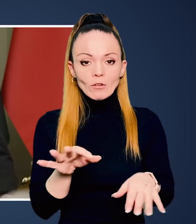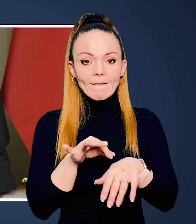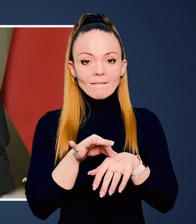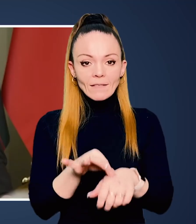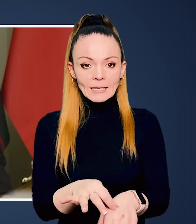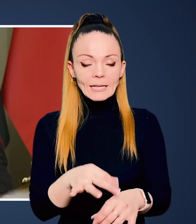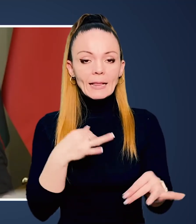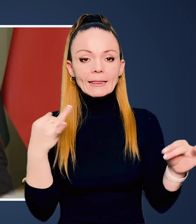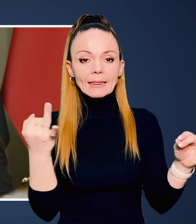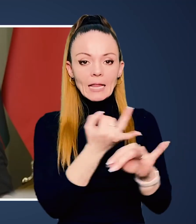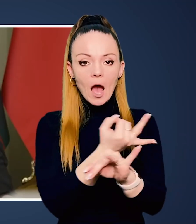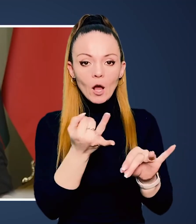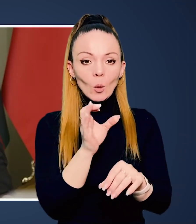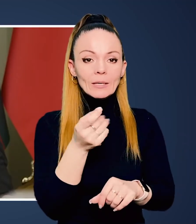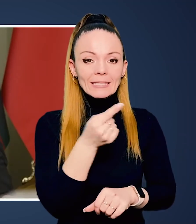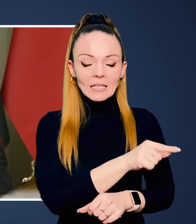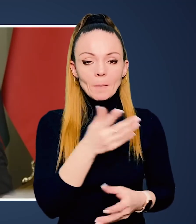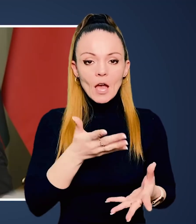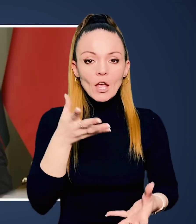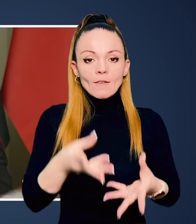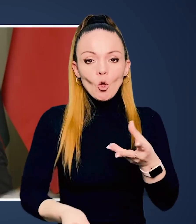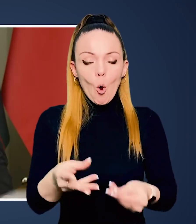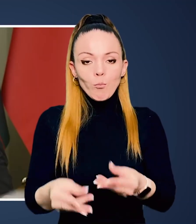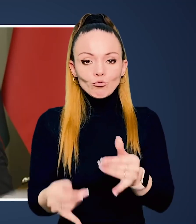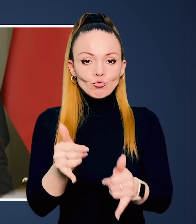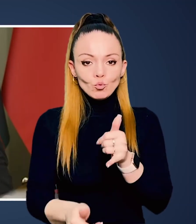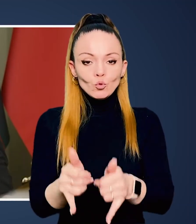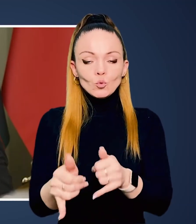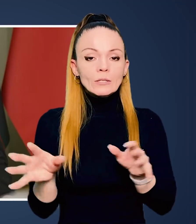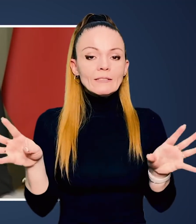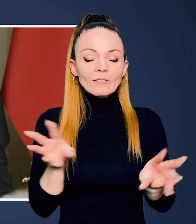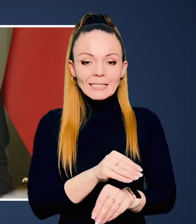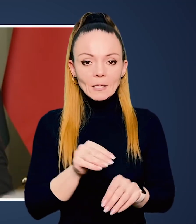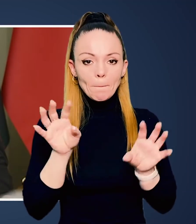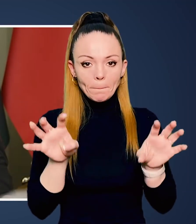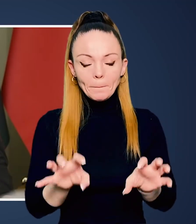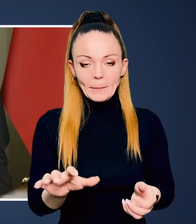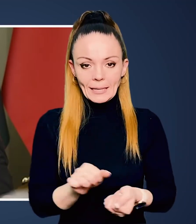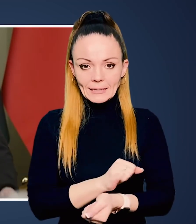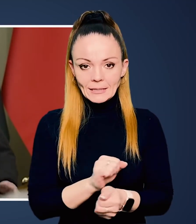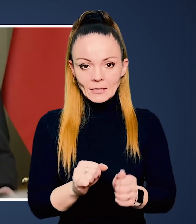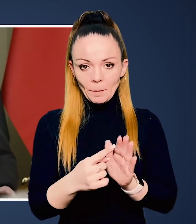Не можна вести діалогу з тими, які топчуть всі принципи.